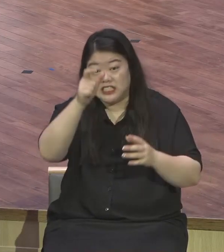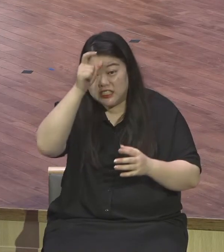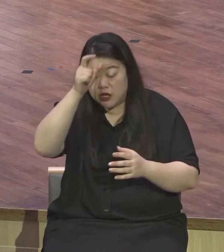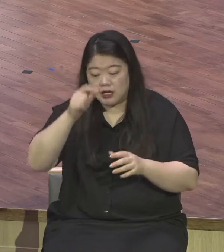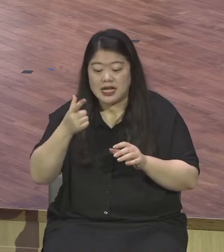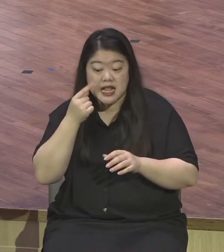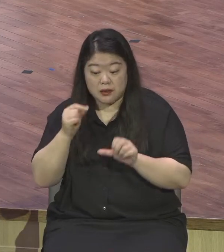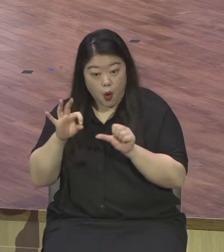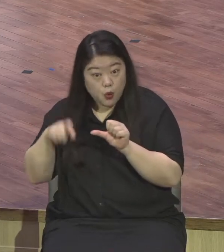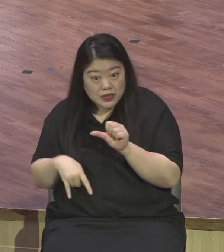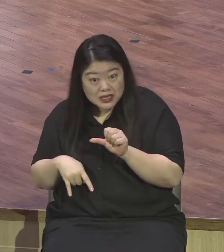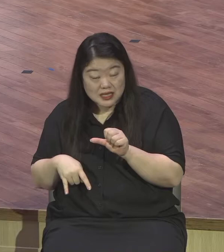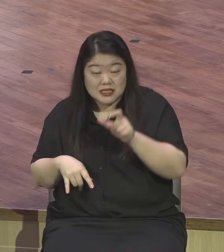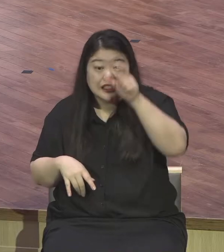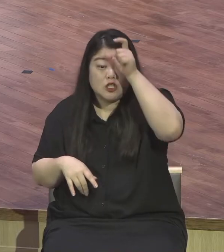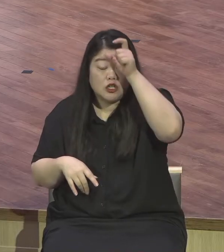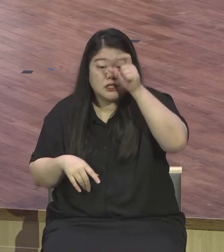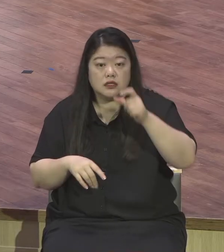피말리죠. 최선을 다했죠.